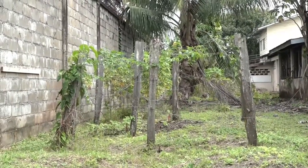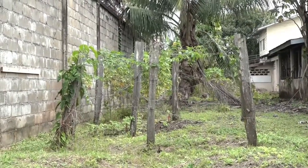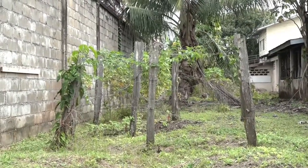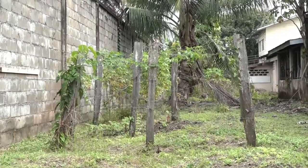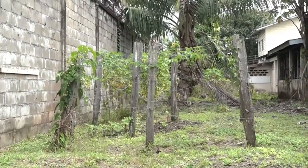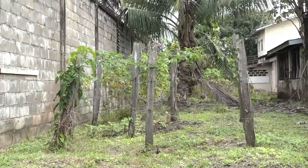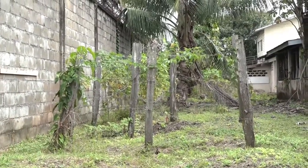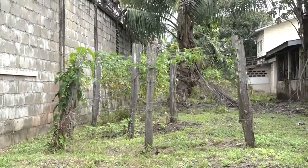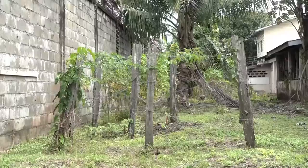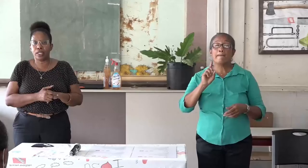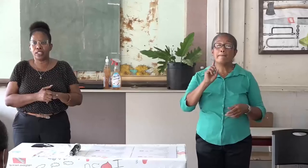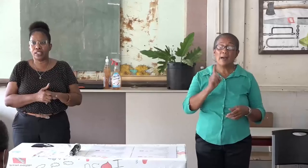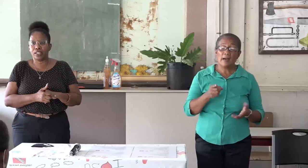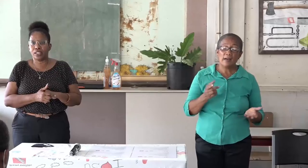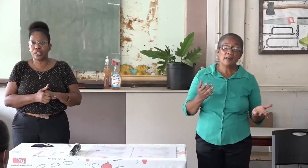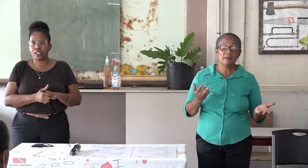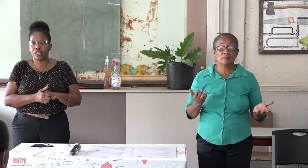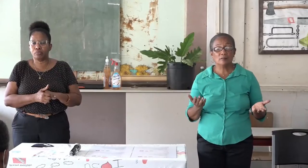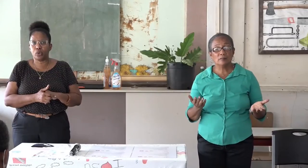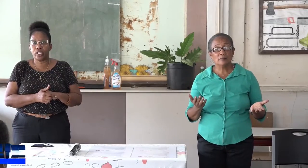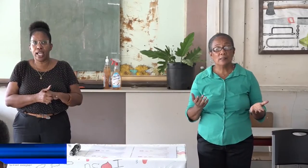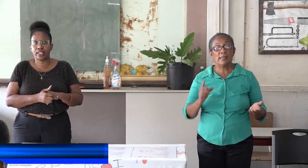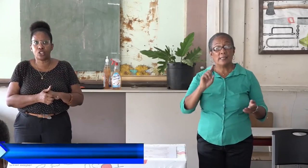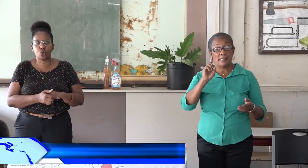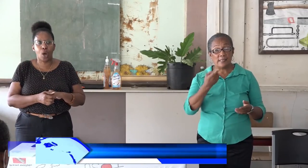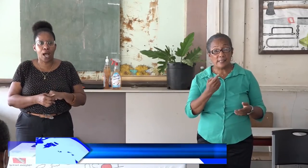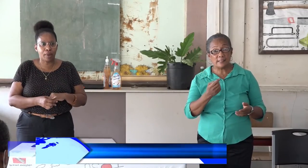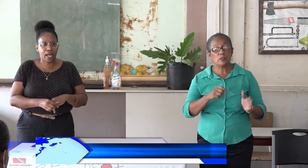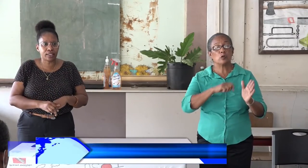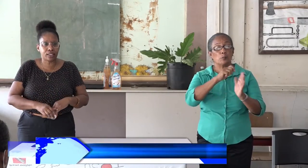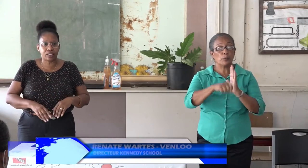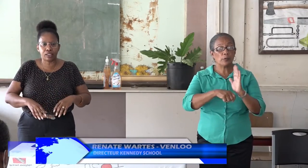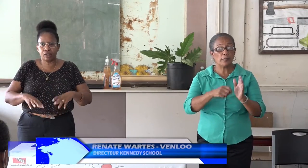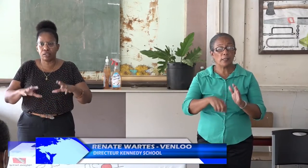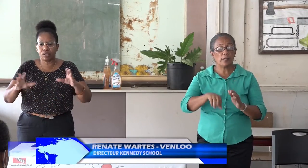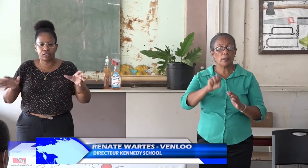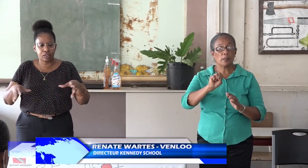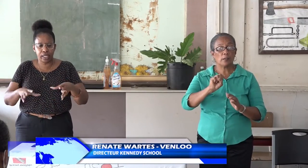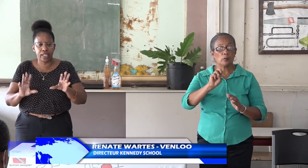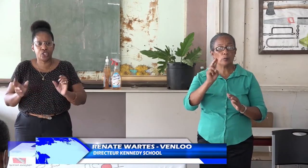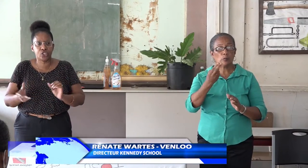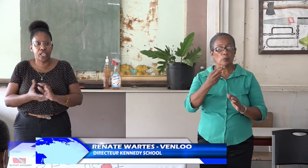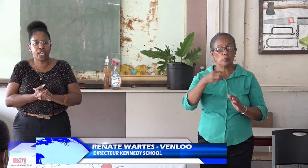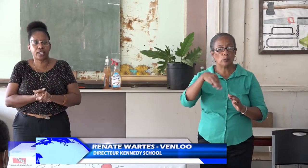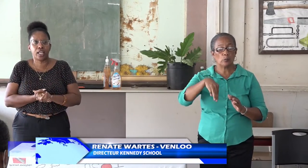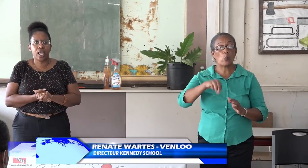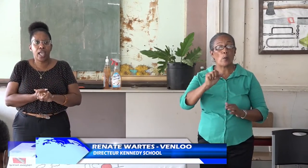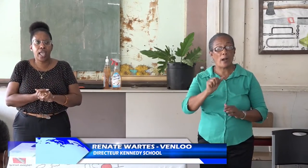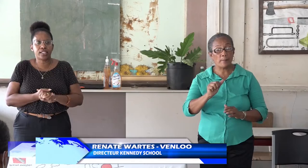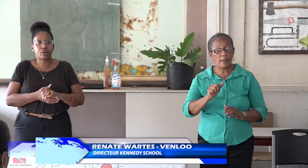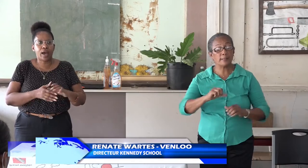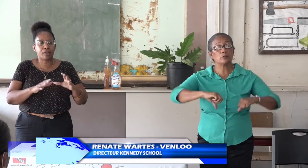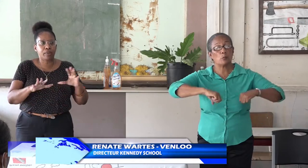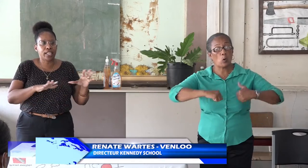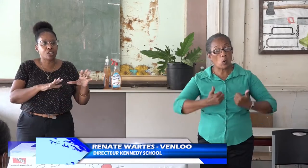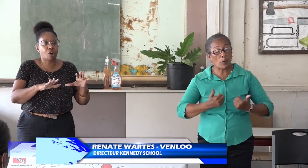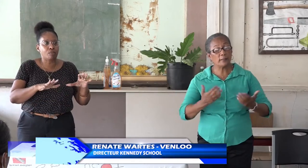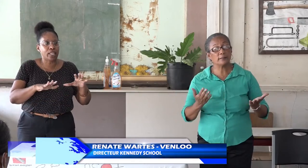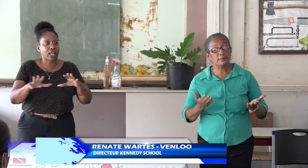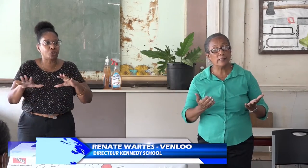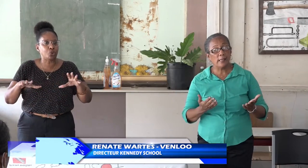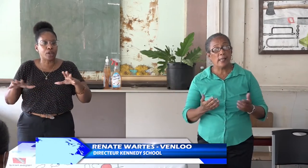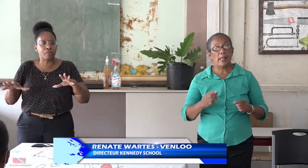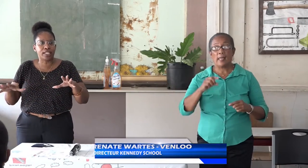Het ging eerst om een project dat Suwama had geïnitieerd. En ze waren